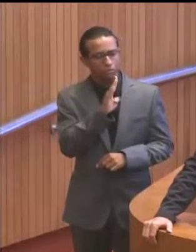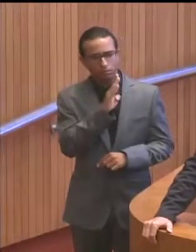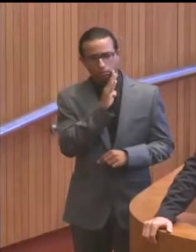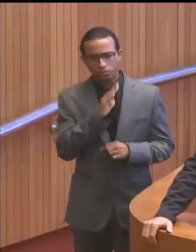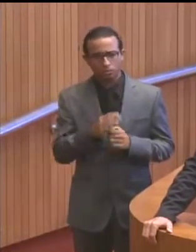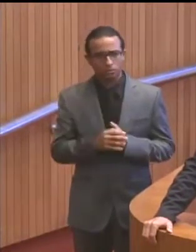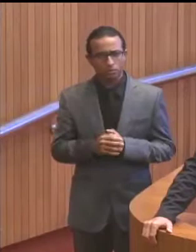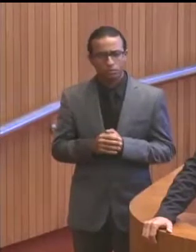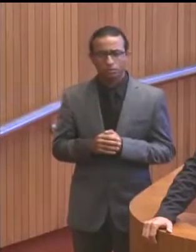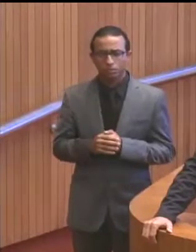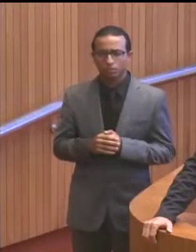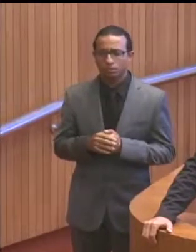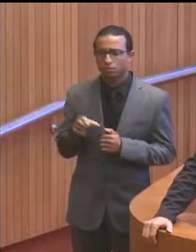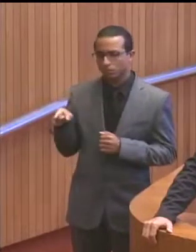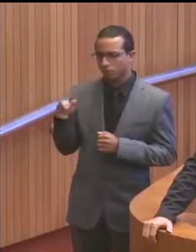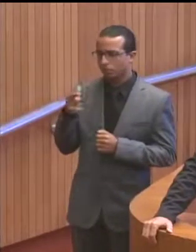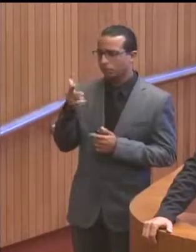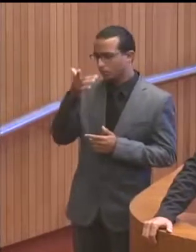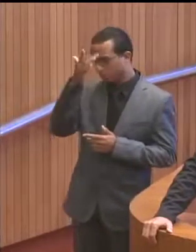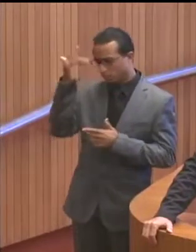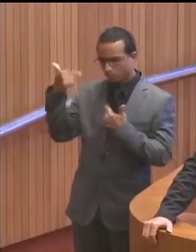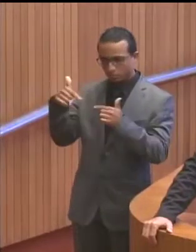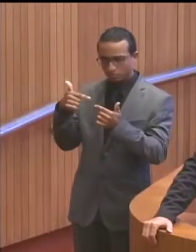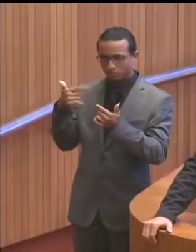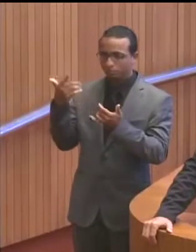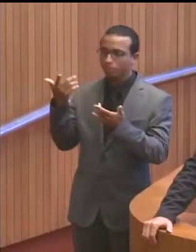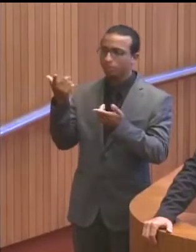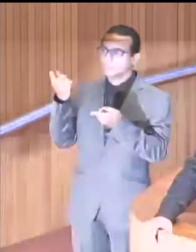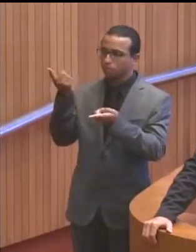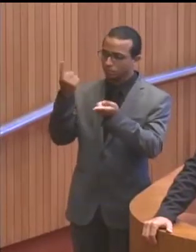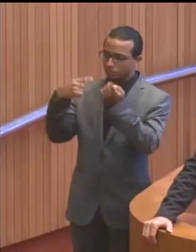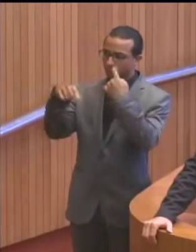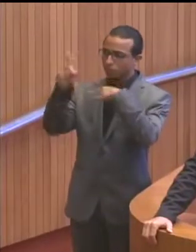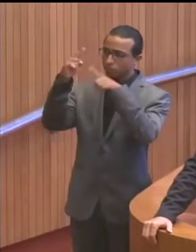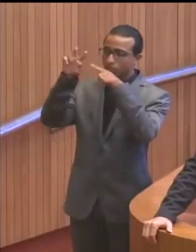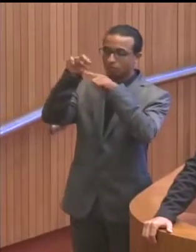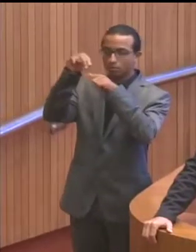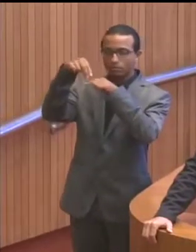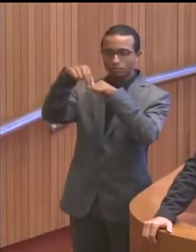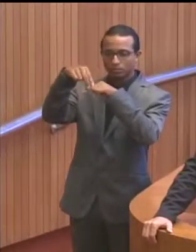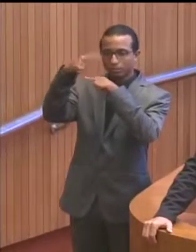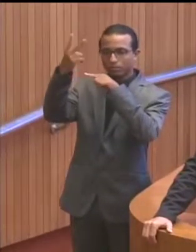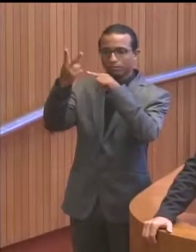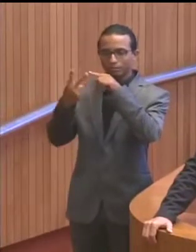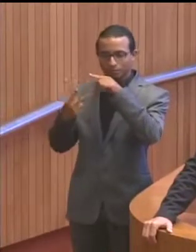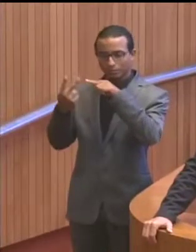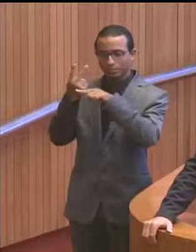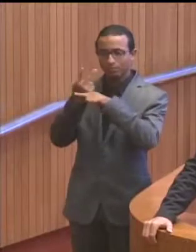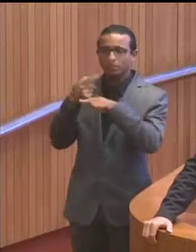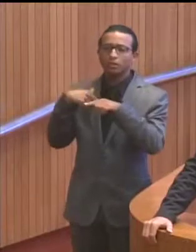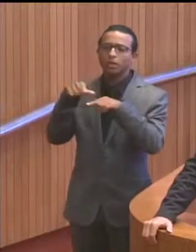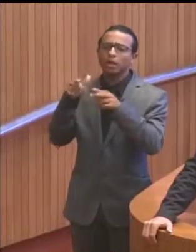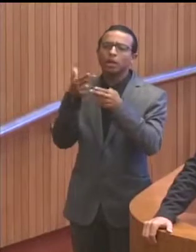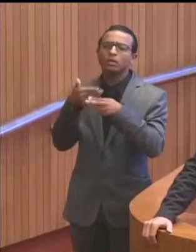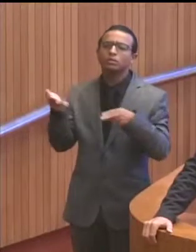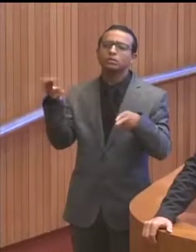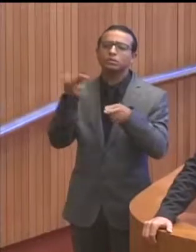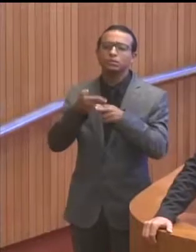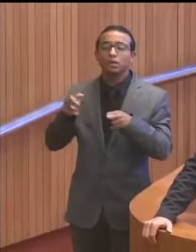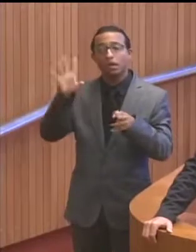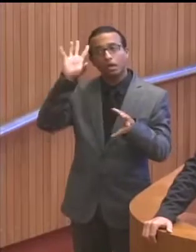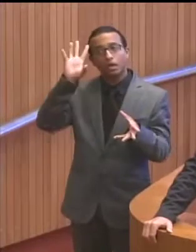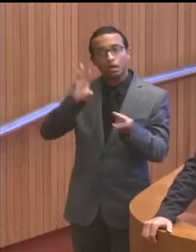de que o trapezista deve iludir todo mundo de que está voando sem estar,